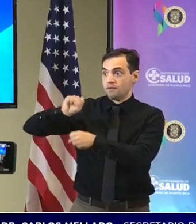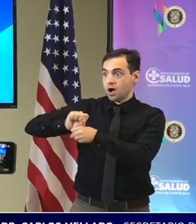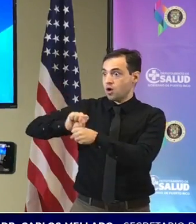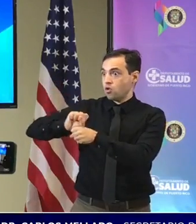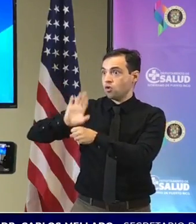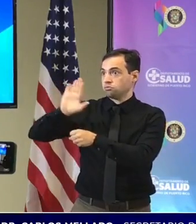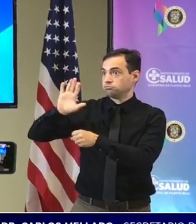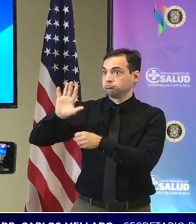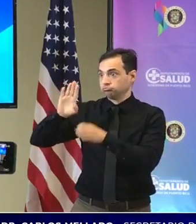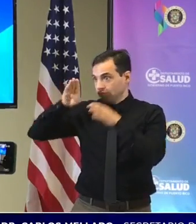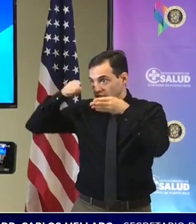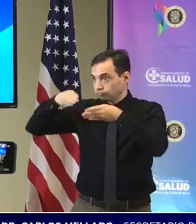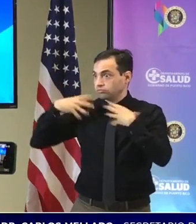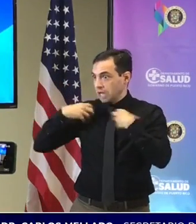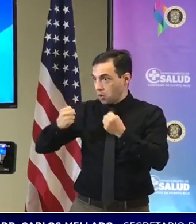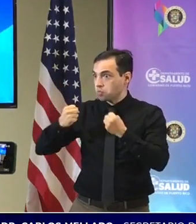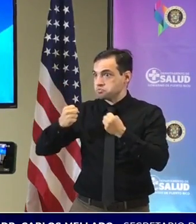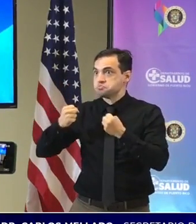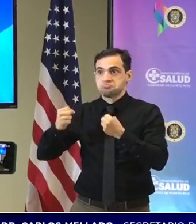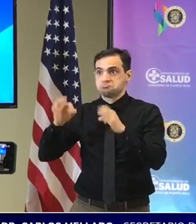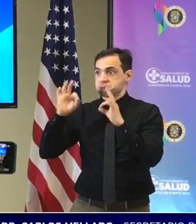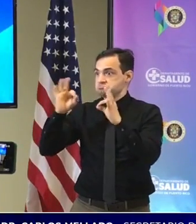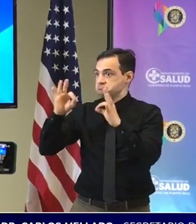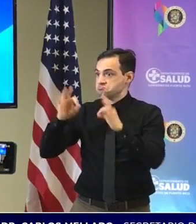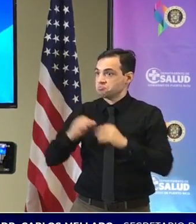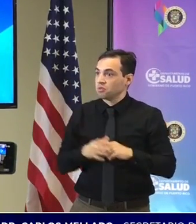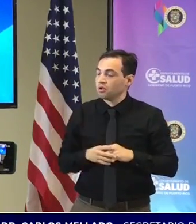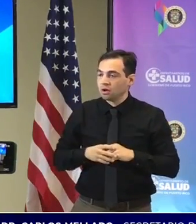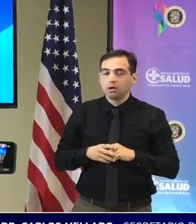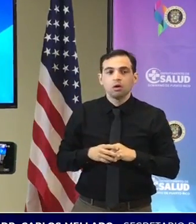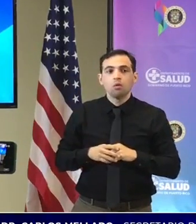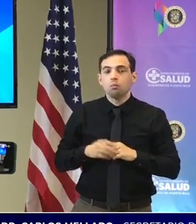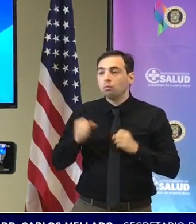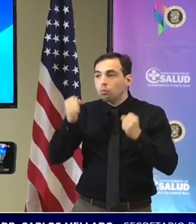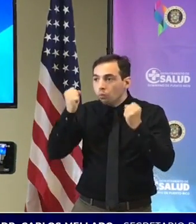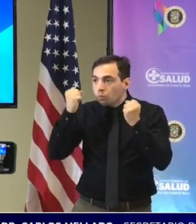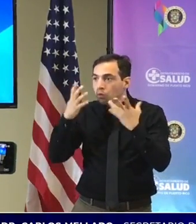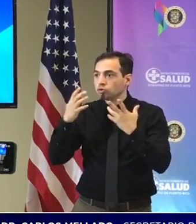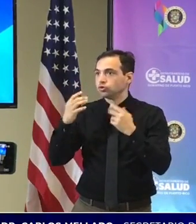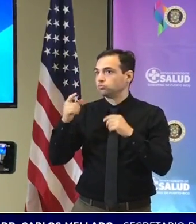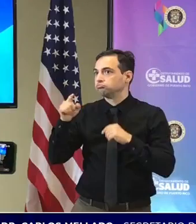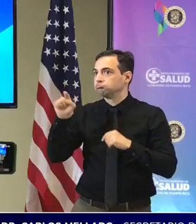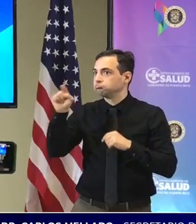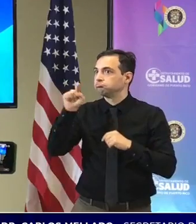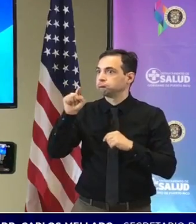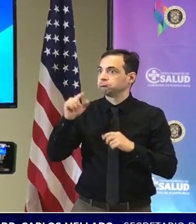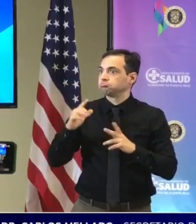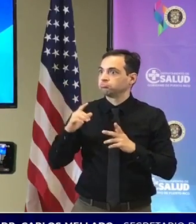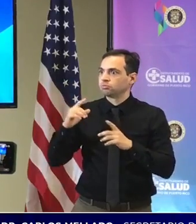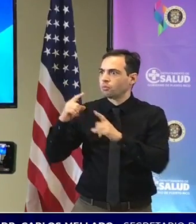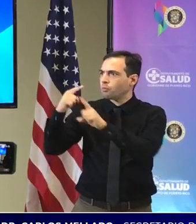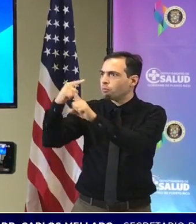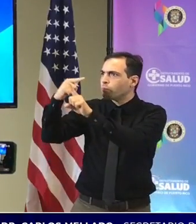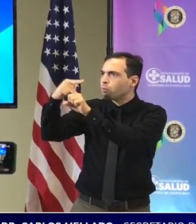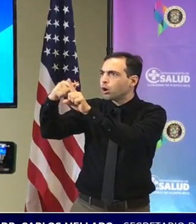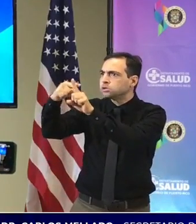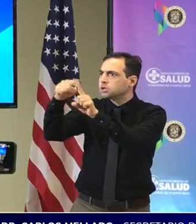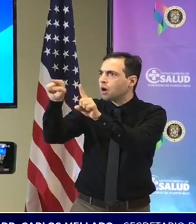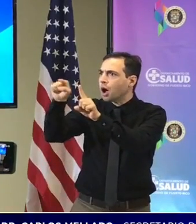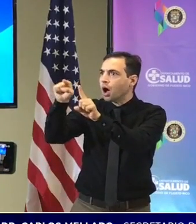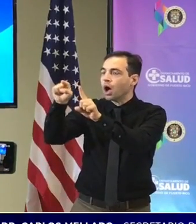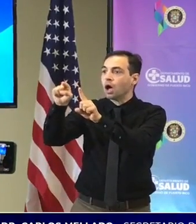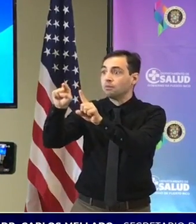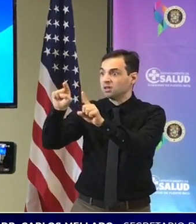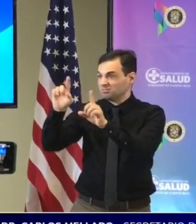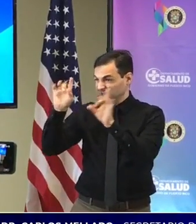y hasta ahora vimos que una gran cantidad de casos positivos pero sin embargo no vimos severidad gracias a Dios